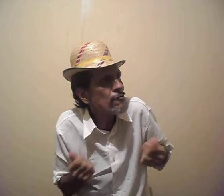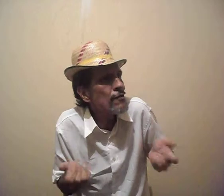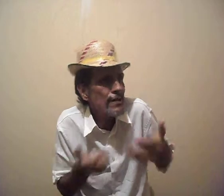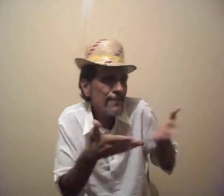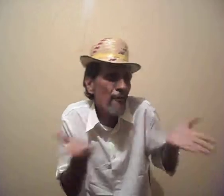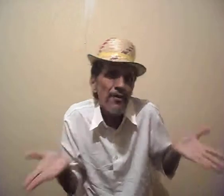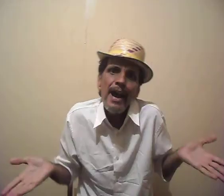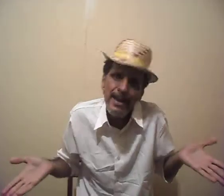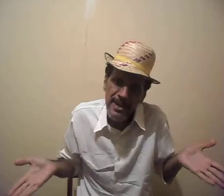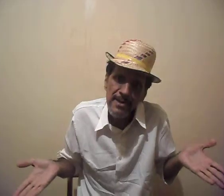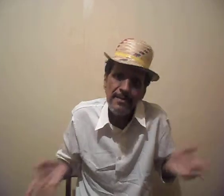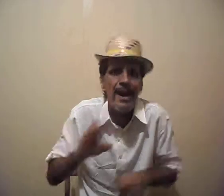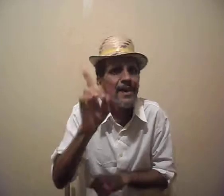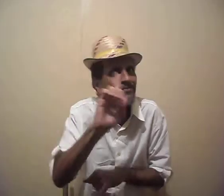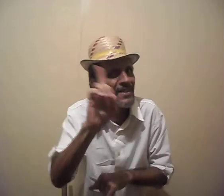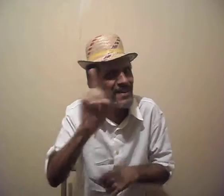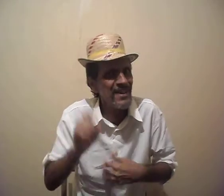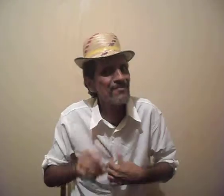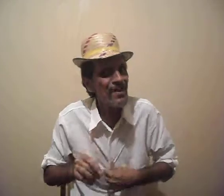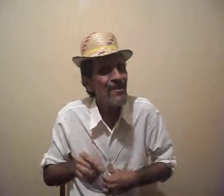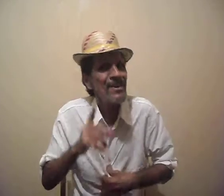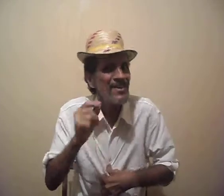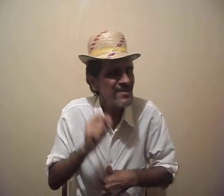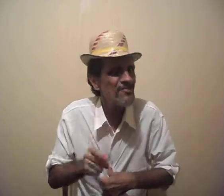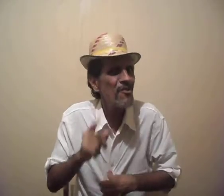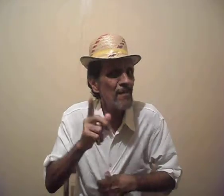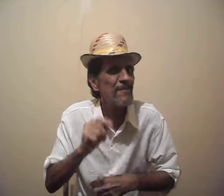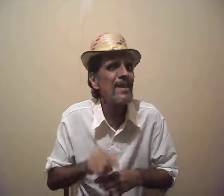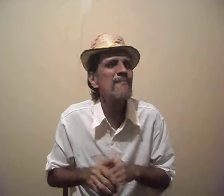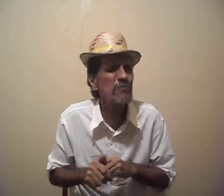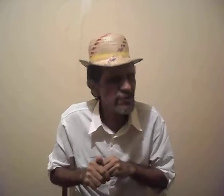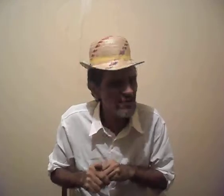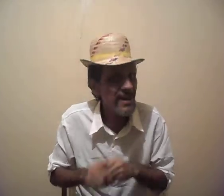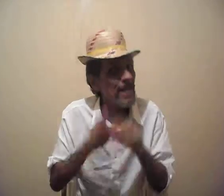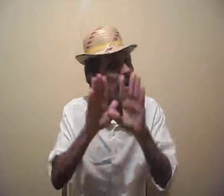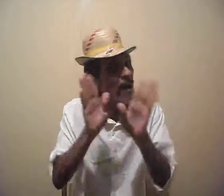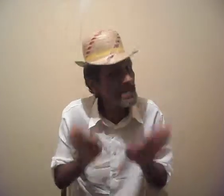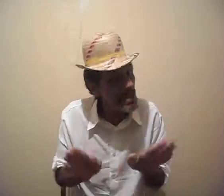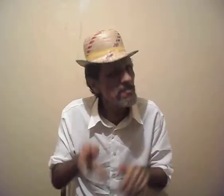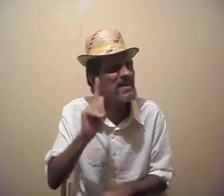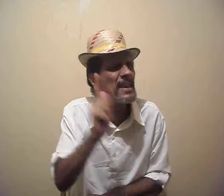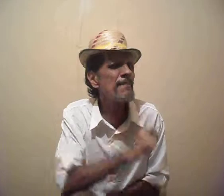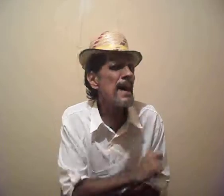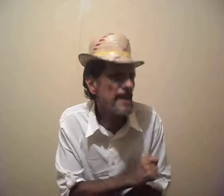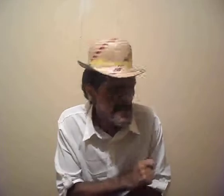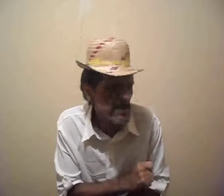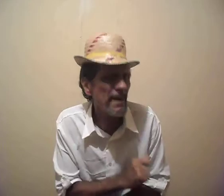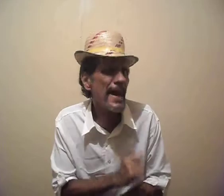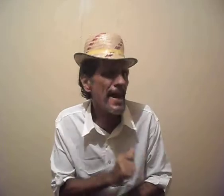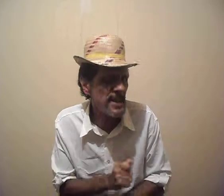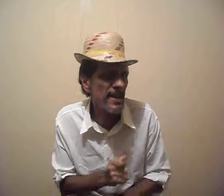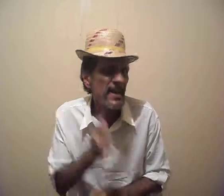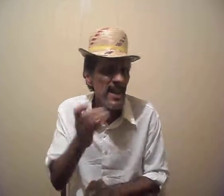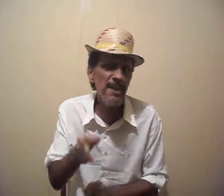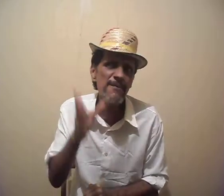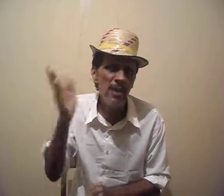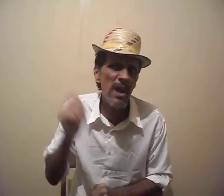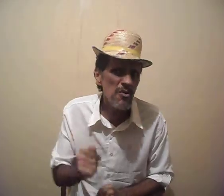E eu vou ficar aqui? Ah, isso não vai dar certo não. Esse João Capim vai dar muito desespero. Ele é meu amigo, mas ele é malandro pra caramba. Ele nem viu a luz